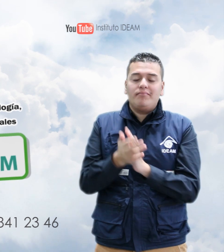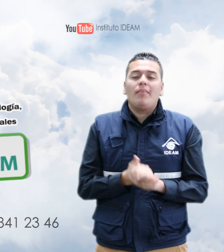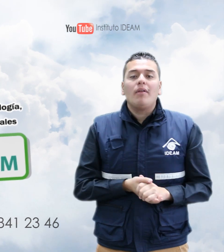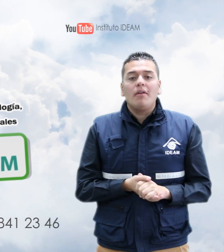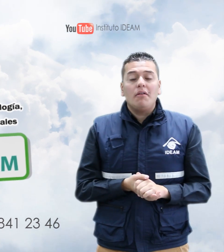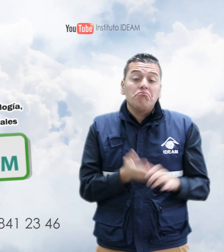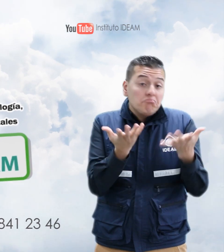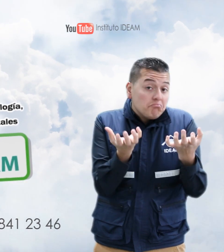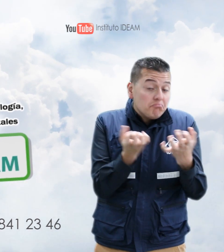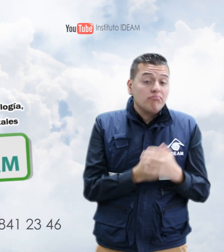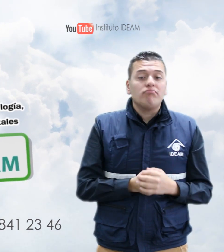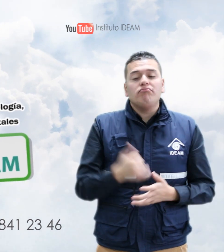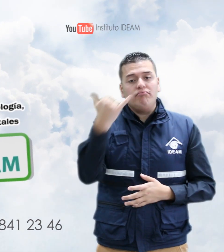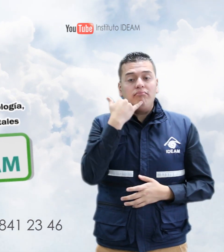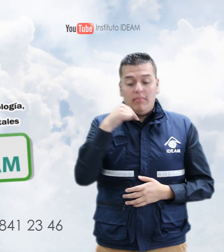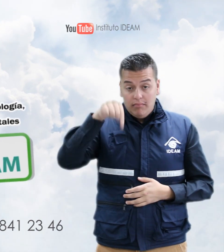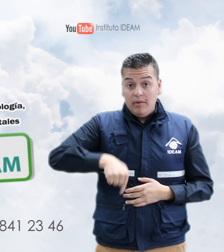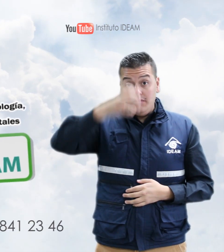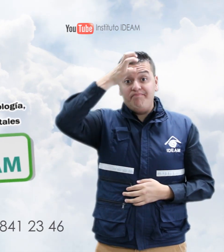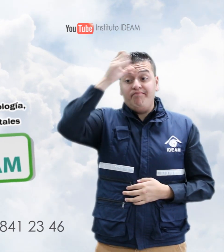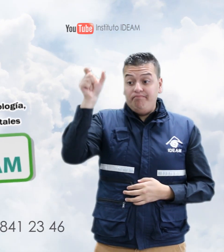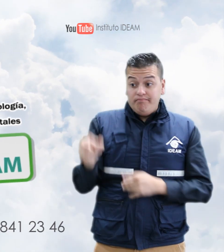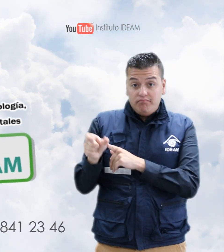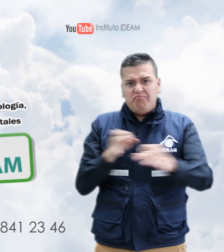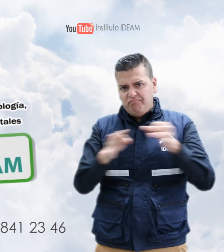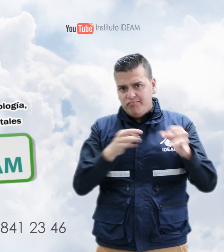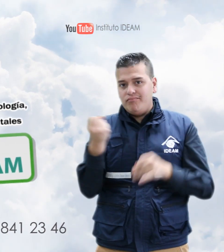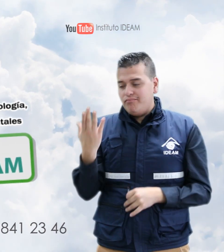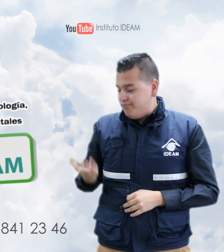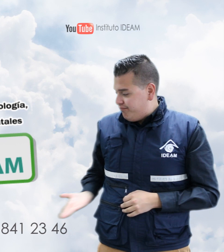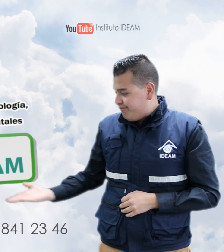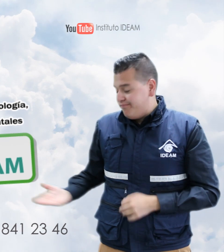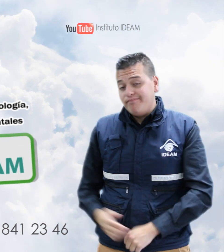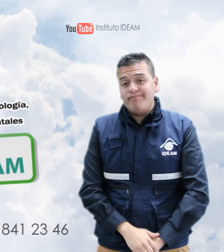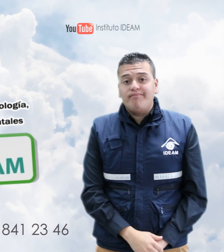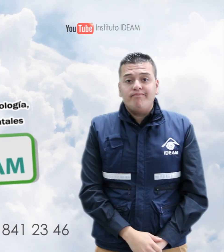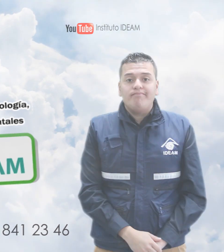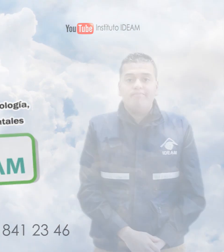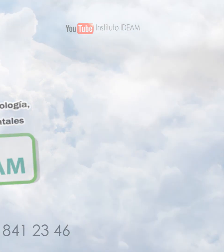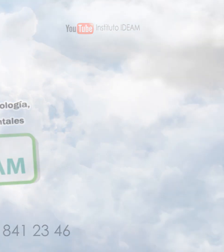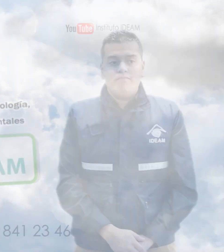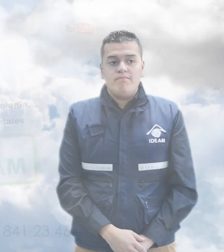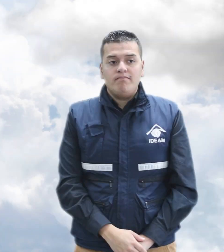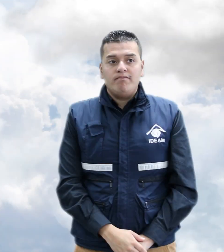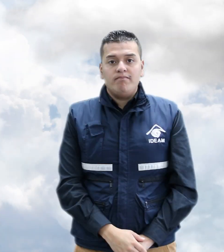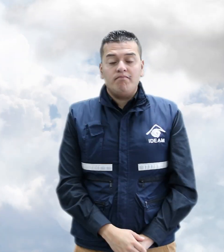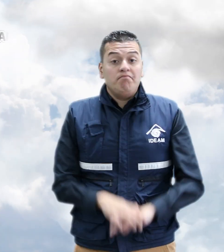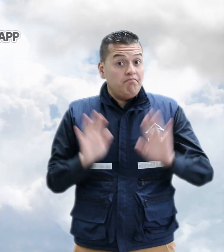o comunicarse con el metrólogo de turno con los números que aparecen en pantalla. De igual forma te